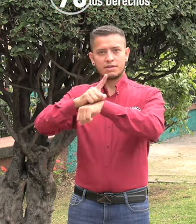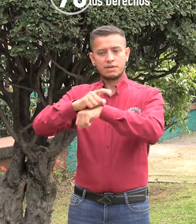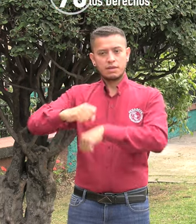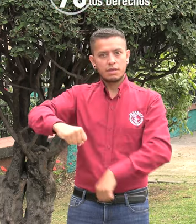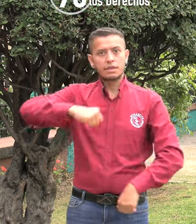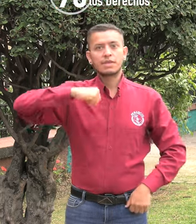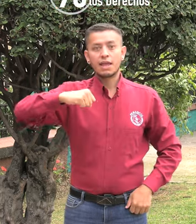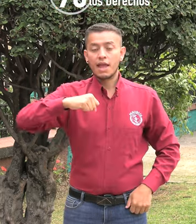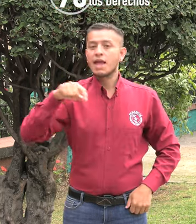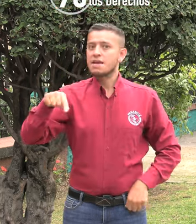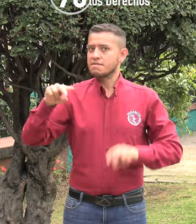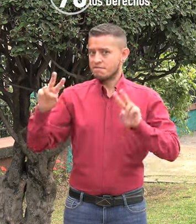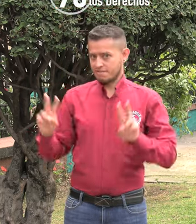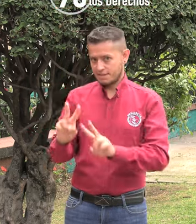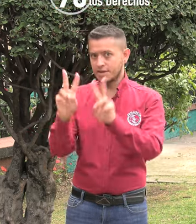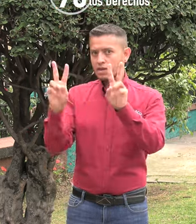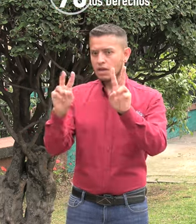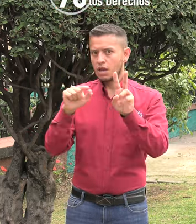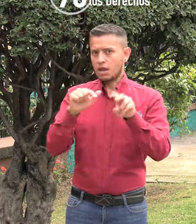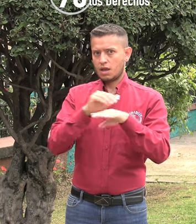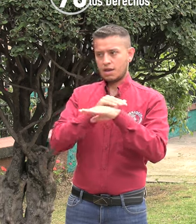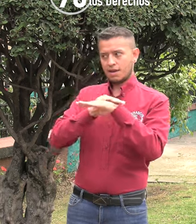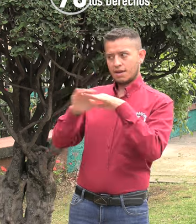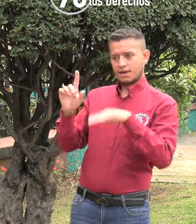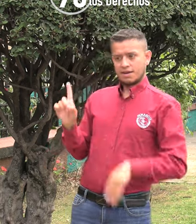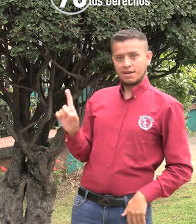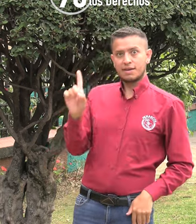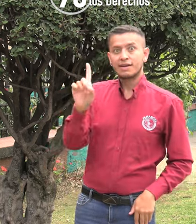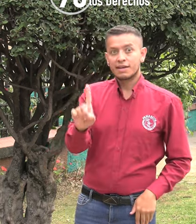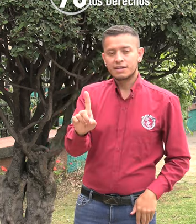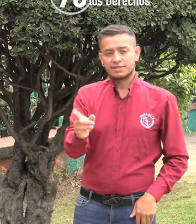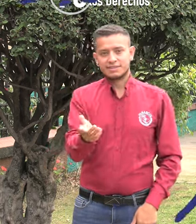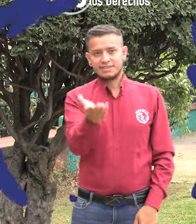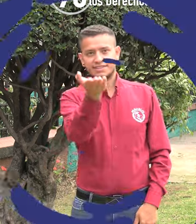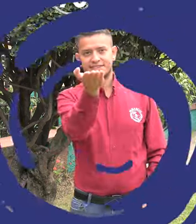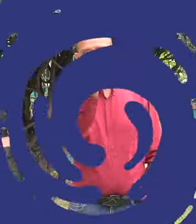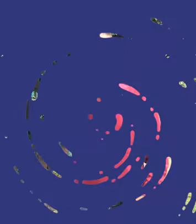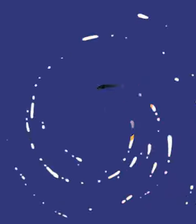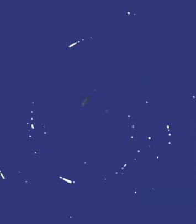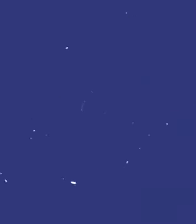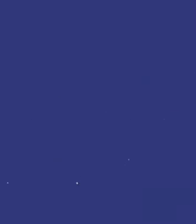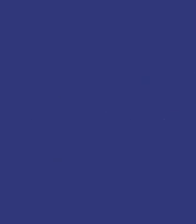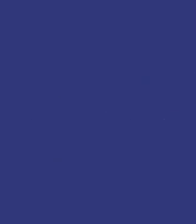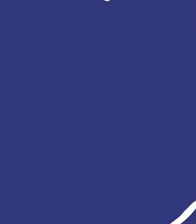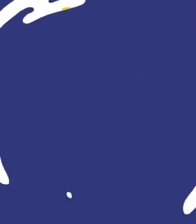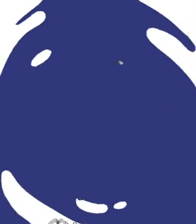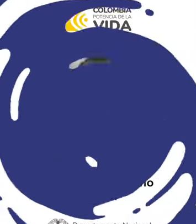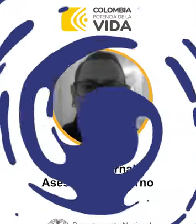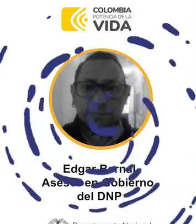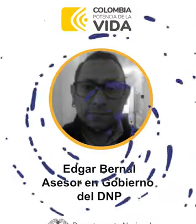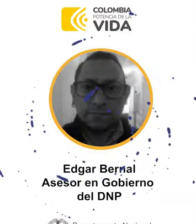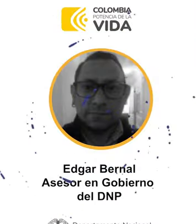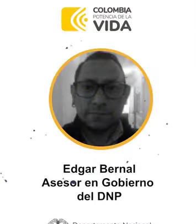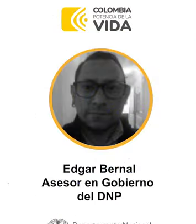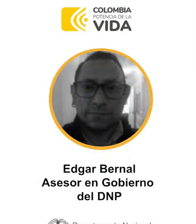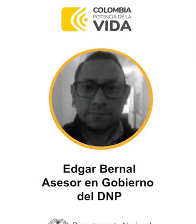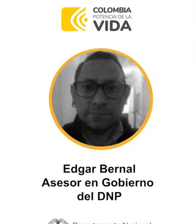En esta emisión tendremos como invitado a Edgar